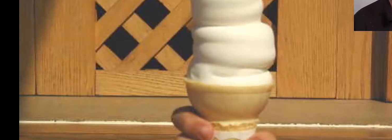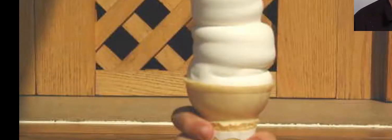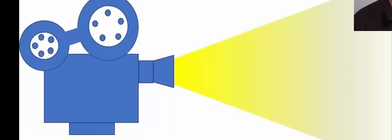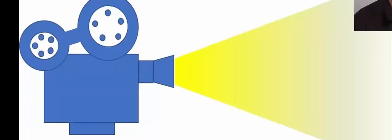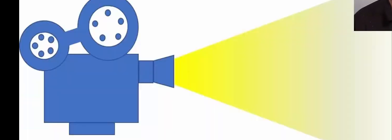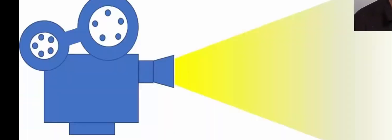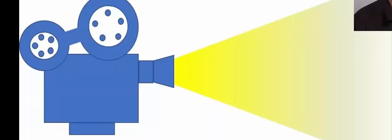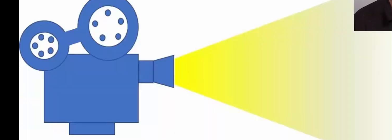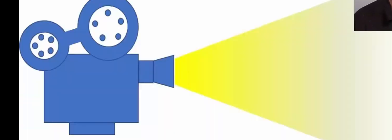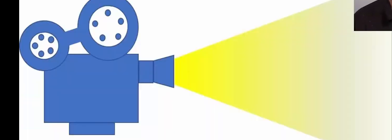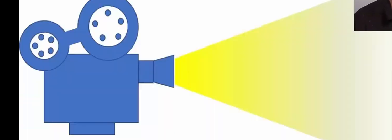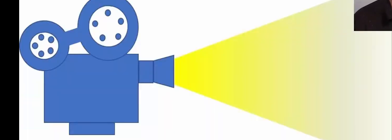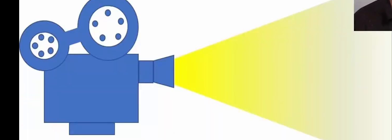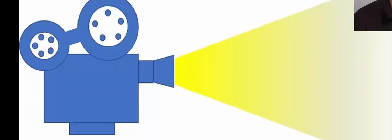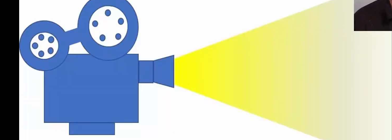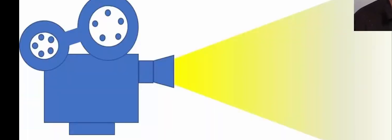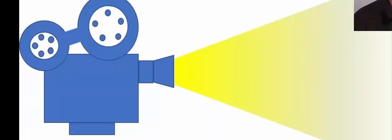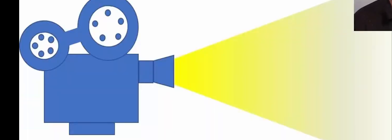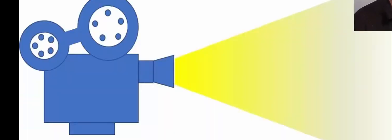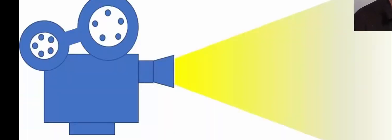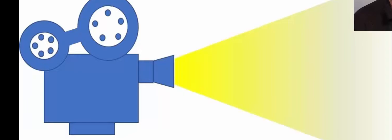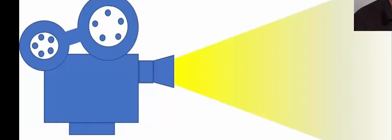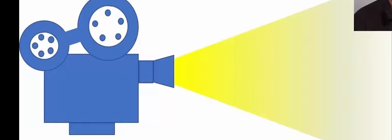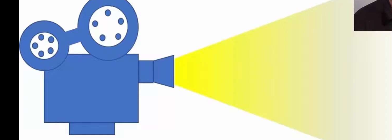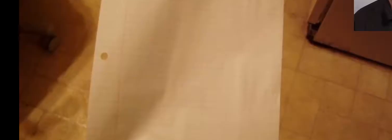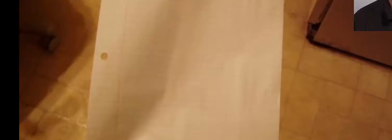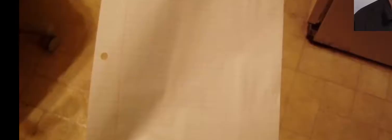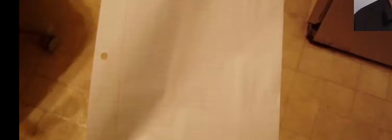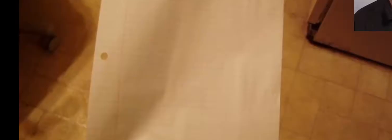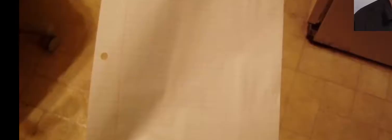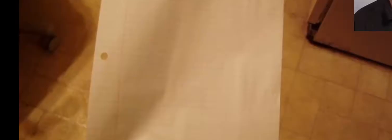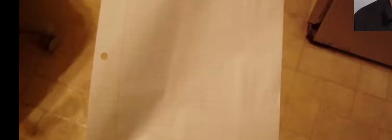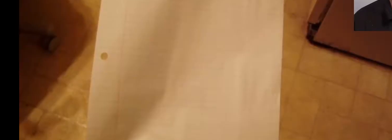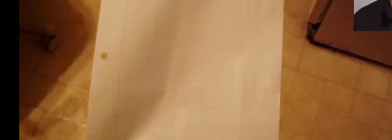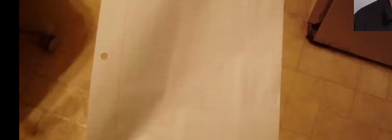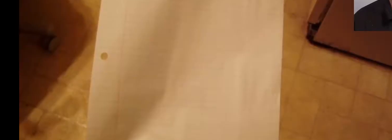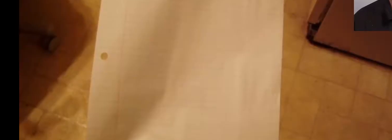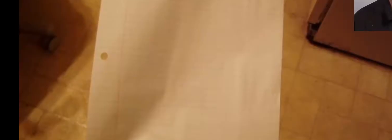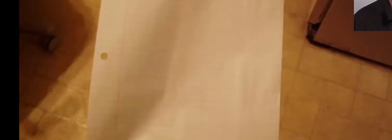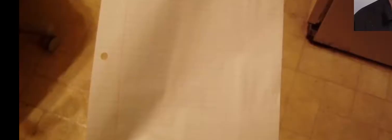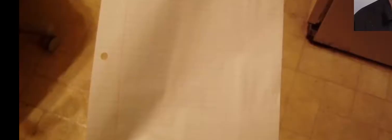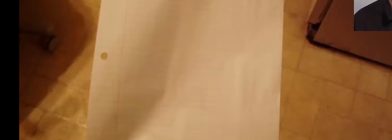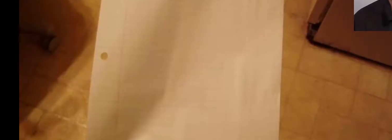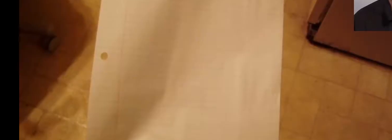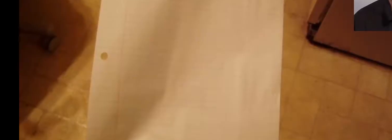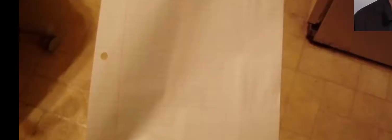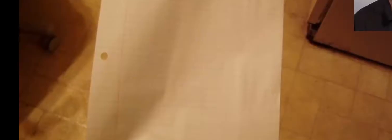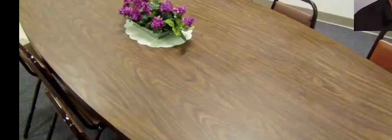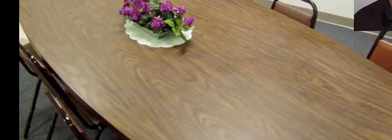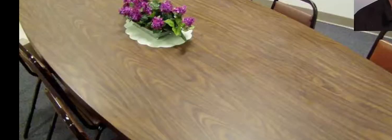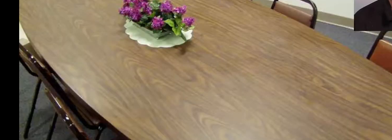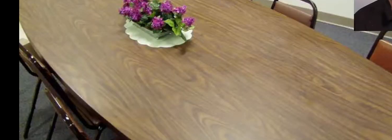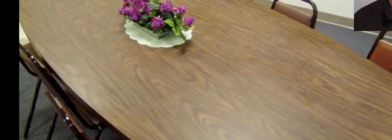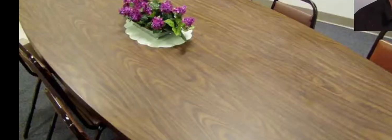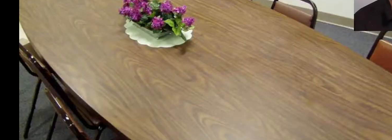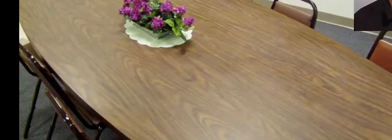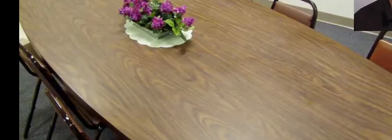la película, el papel, la mesa,